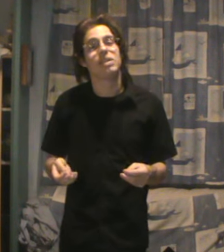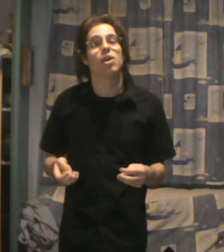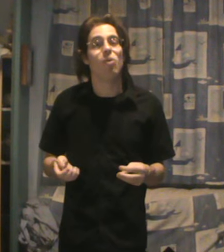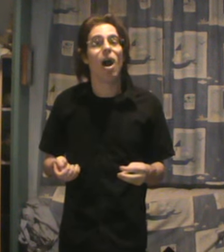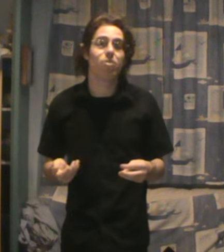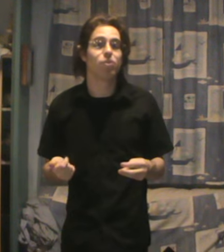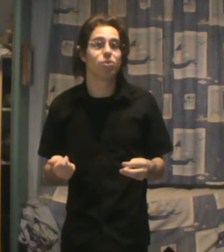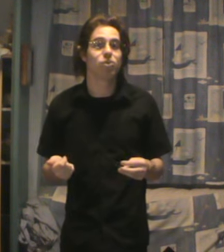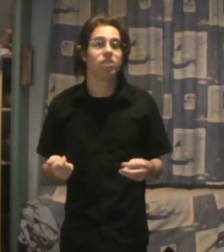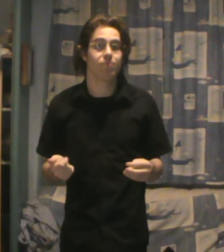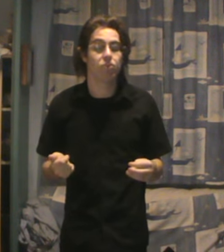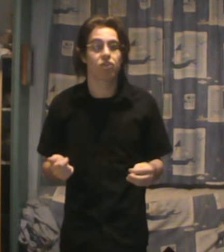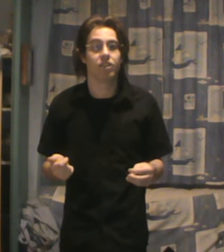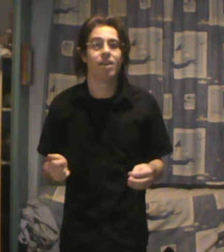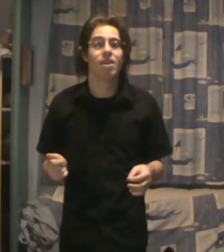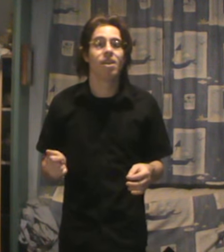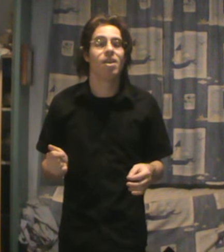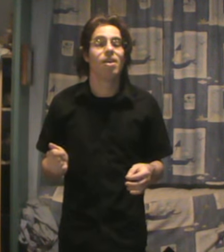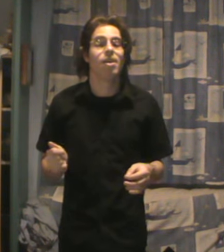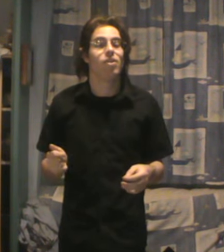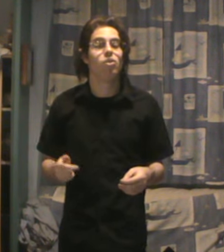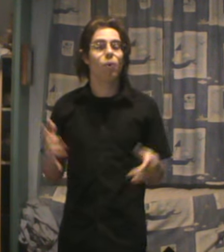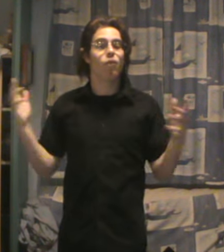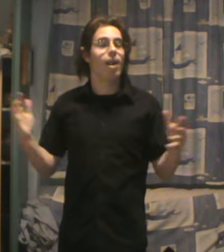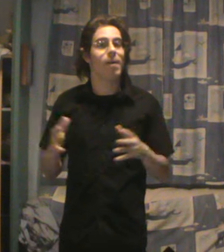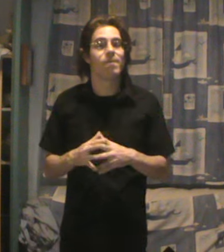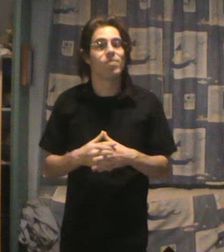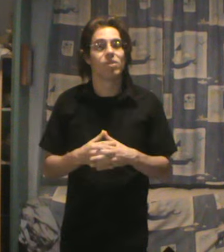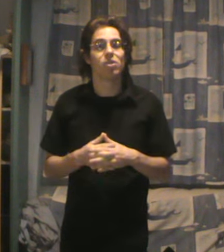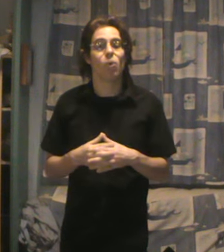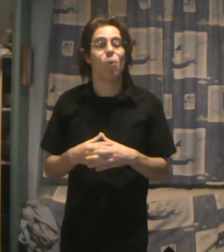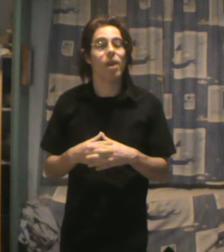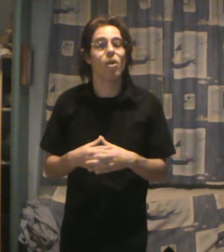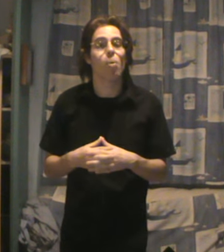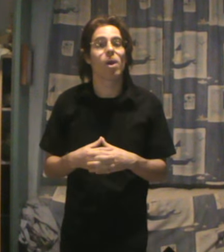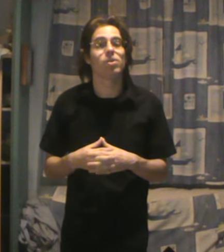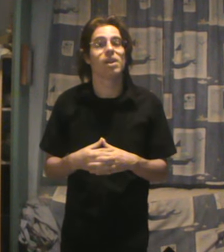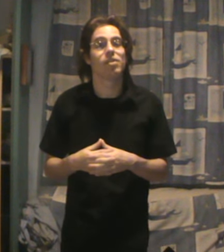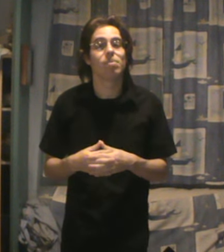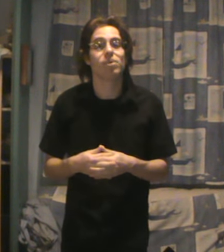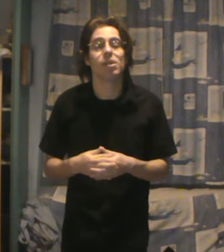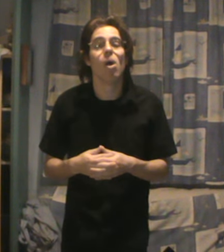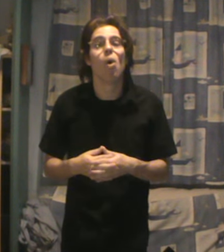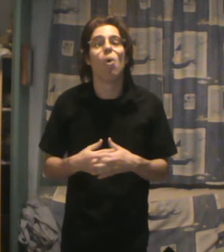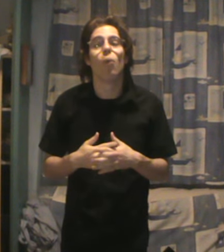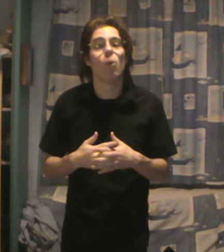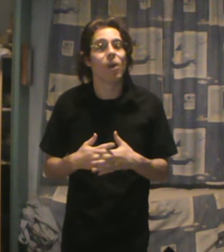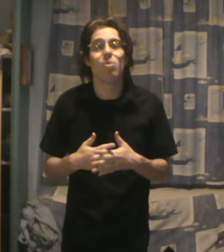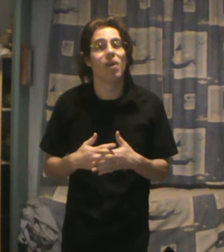des arguments un peu plus constructifs pour changer. Donc, voilà. Donc, oui, le progrès social, c'est possible. Oui, on peut faire